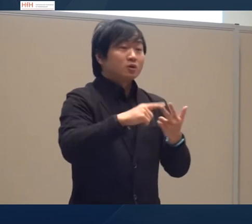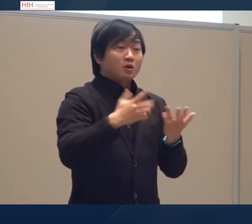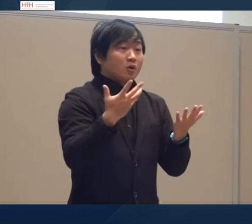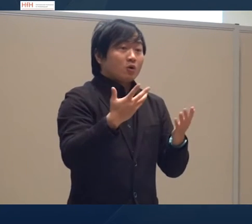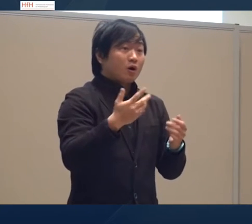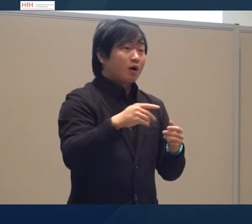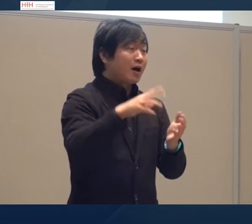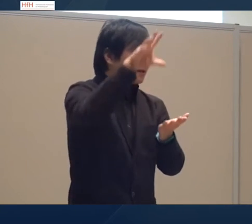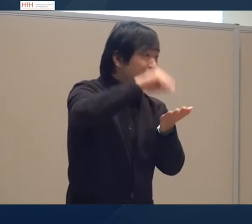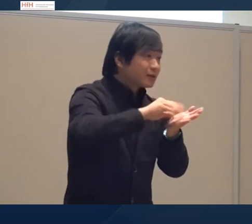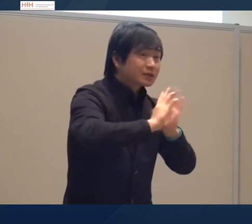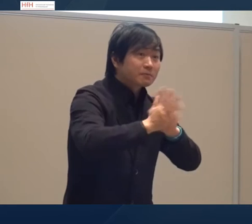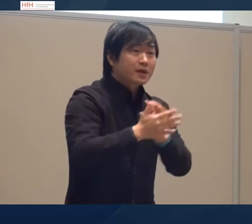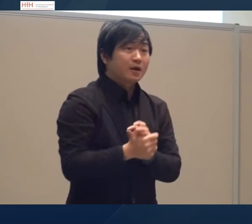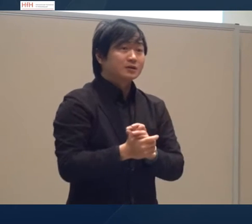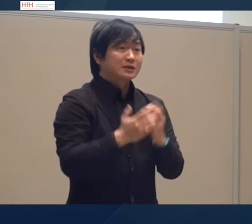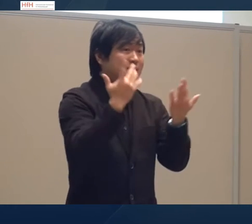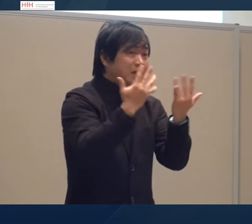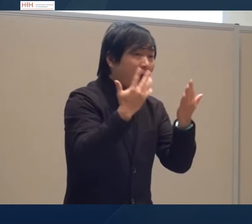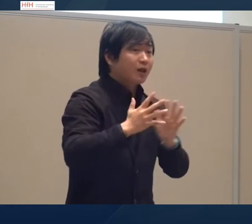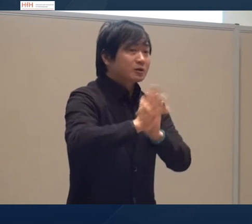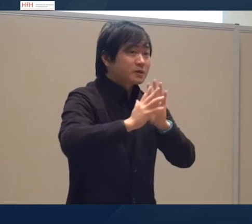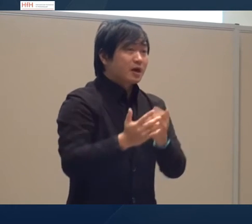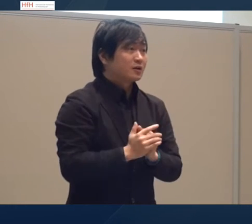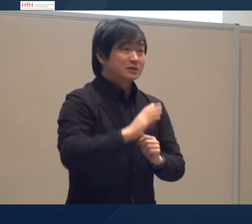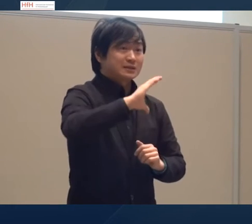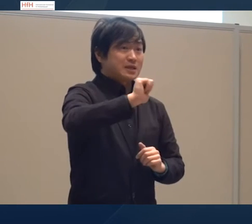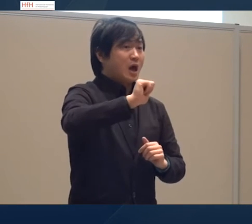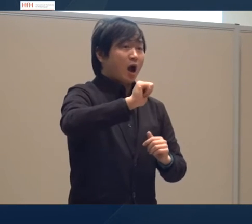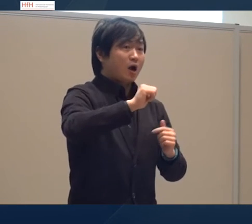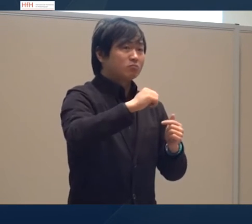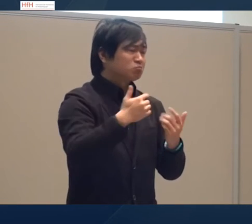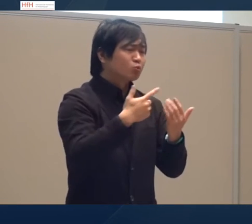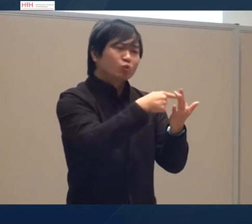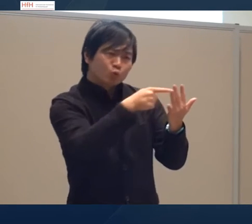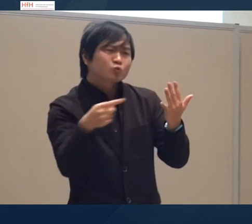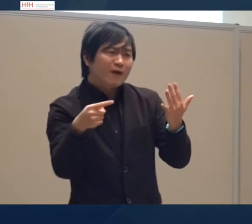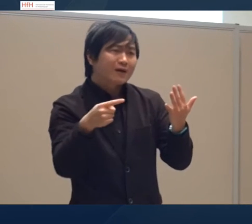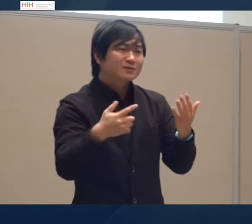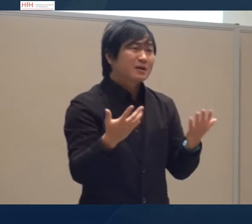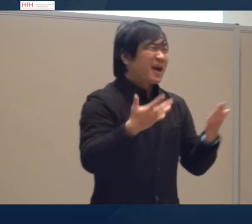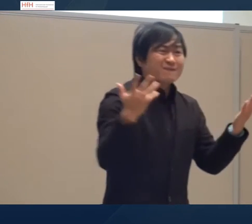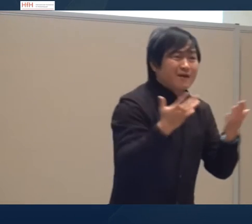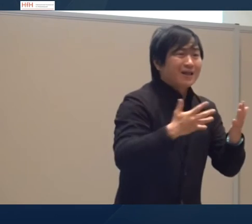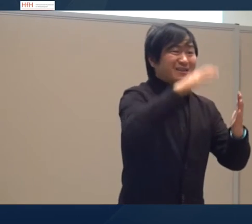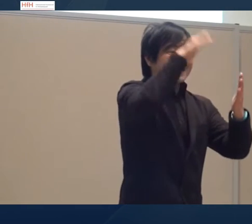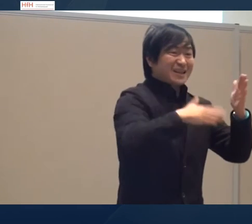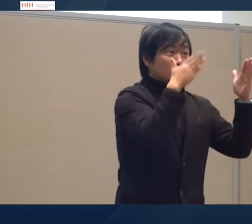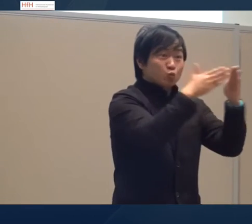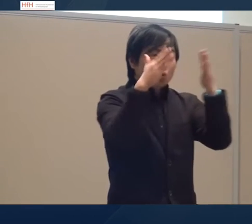Lehnen Gebärden, Zahlengebärden oder Constructed Action und so weiter. Und bei welchen Texttypen